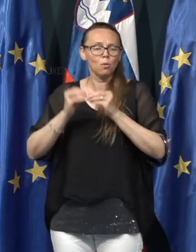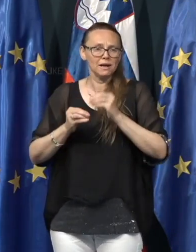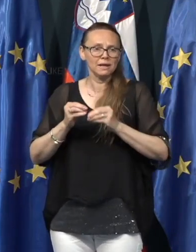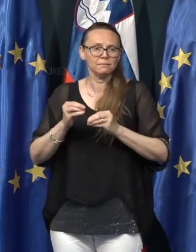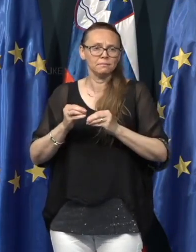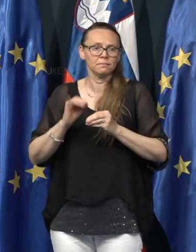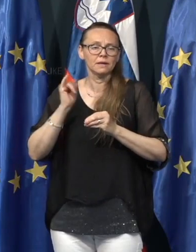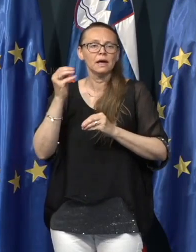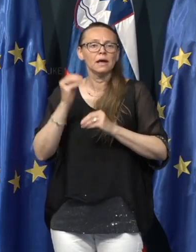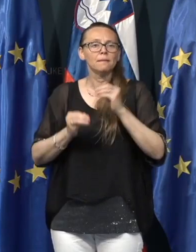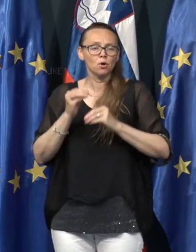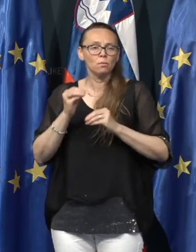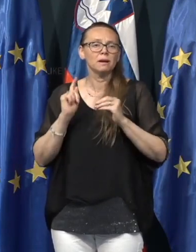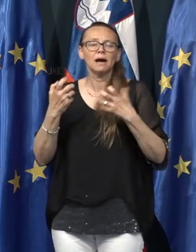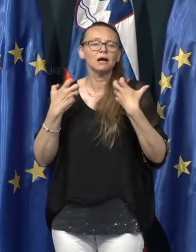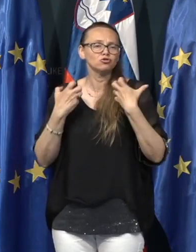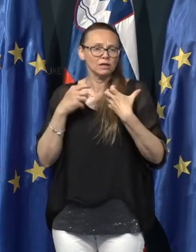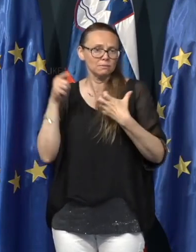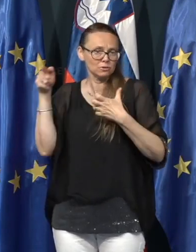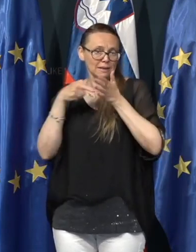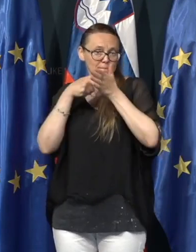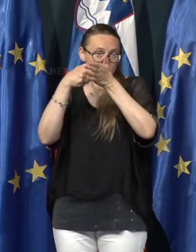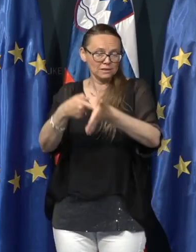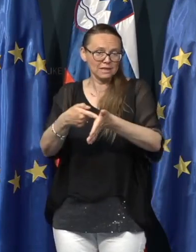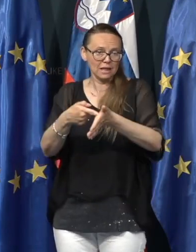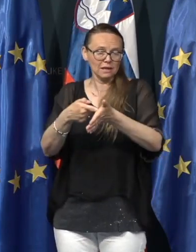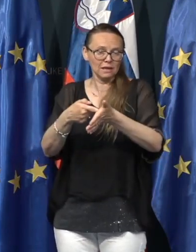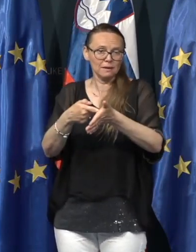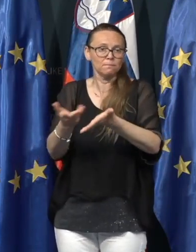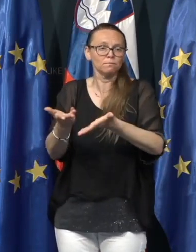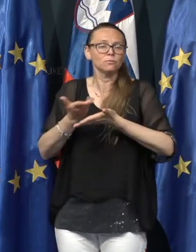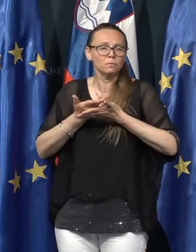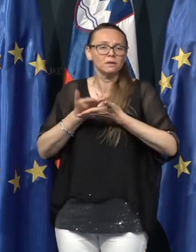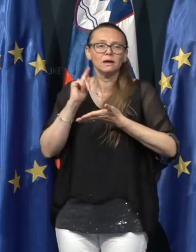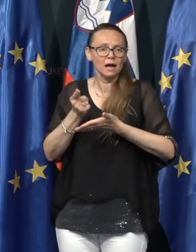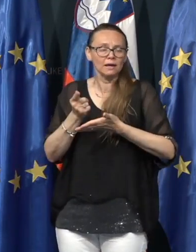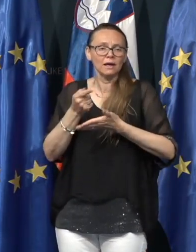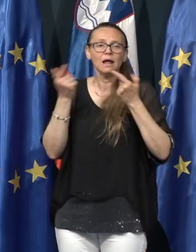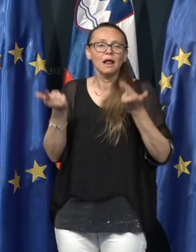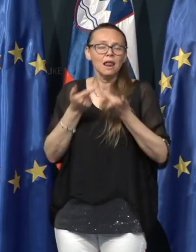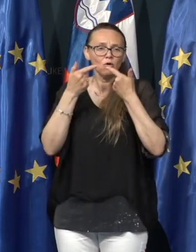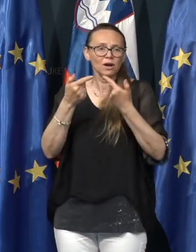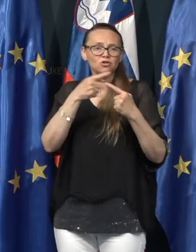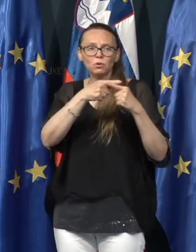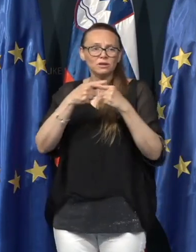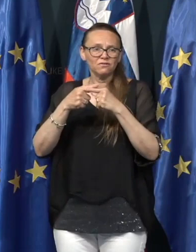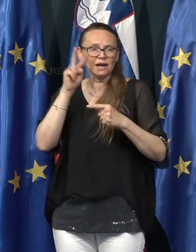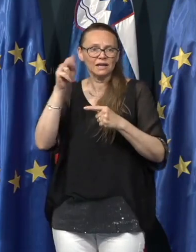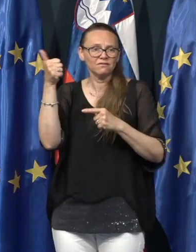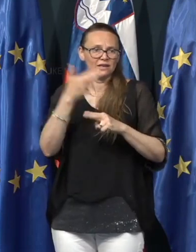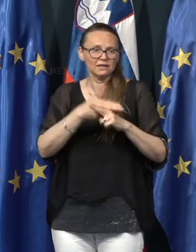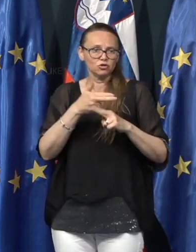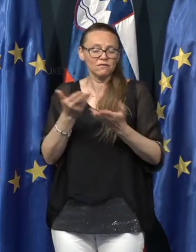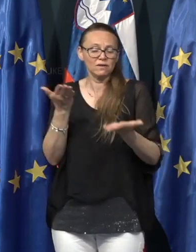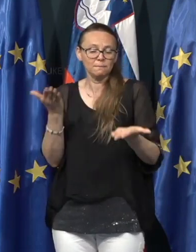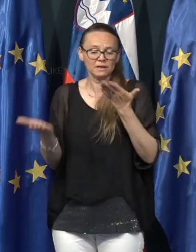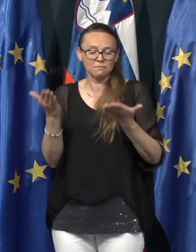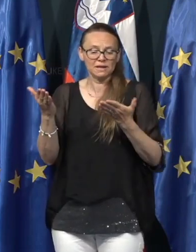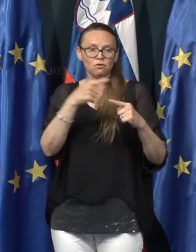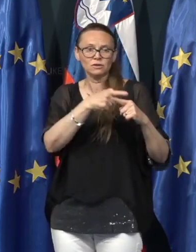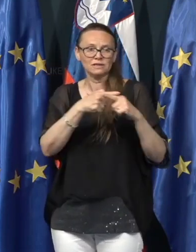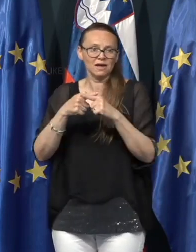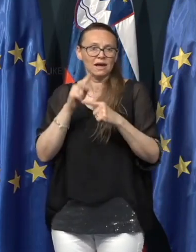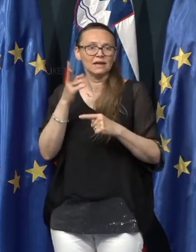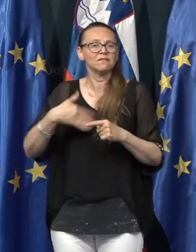oziroma problem, kar želimo s tem kazalnikom dosečiti, to, da lahko rečemo, da je tveganje v eni državi primerljivo s tveganjem v naši